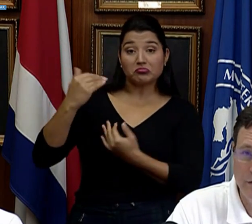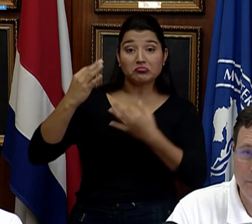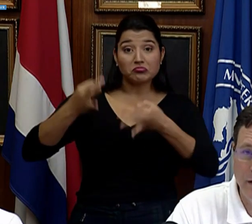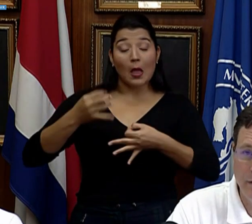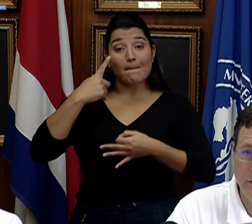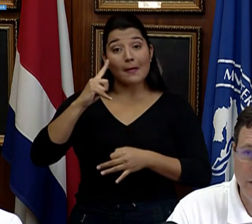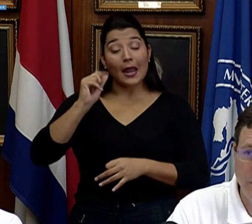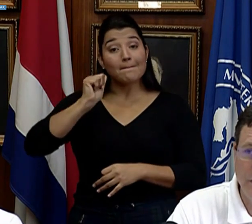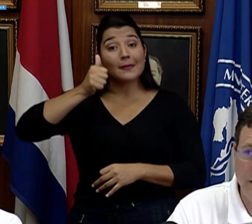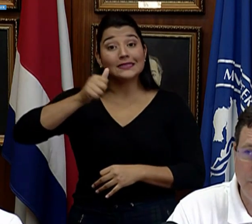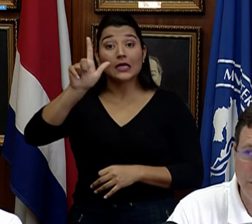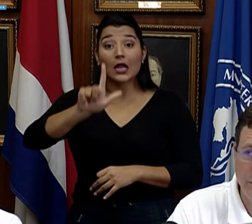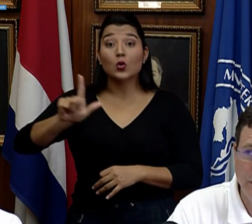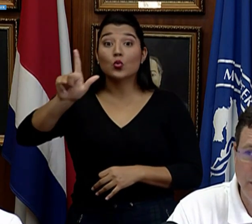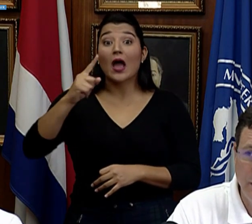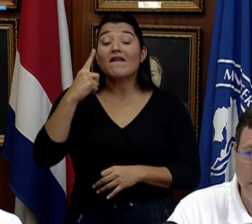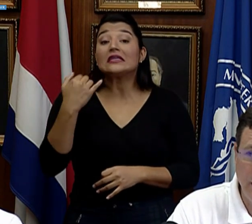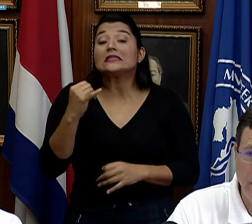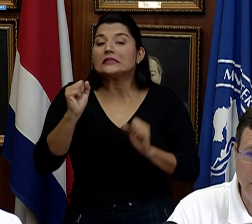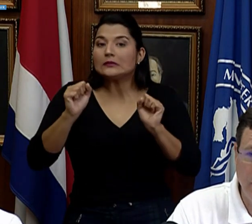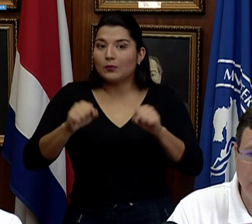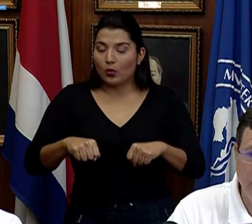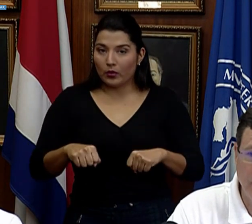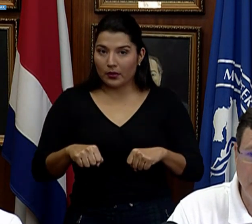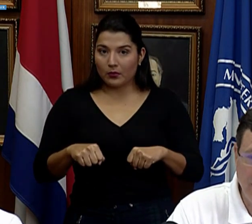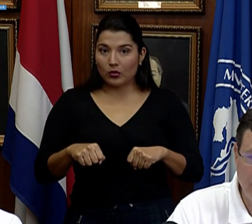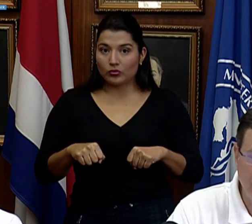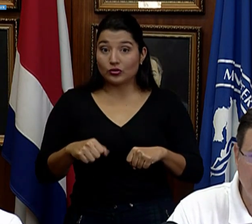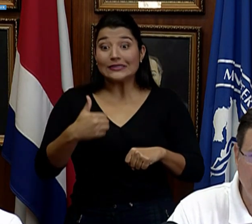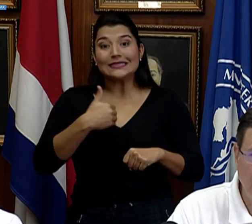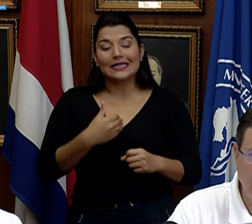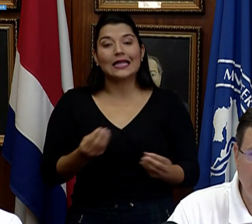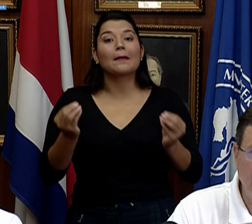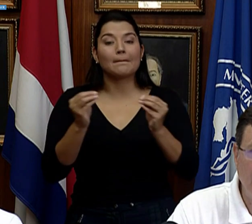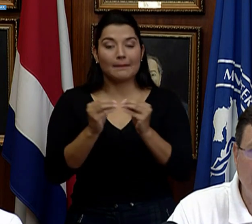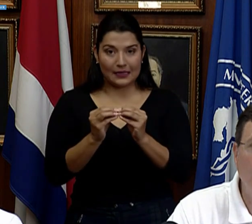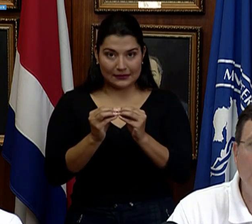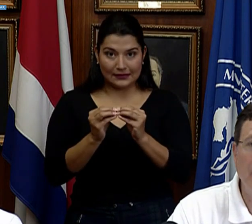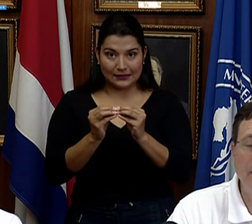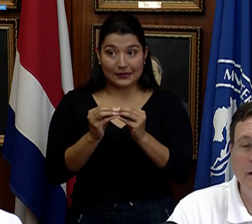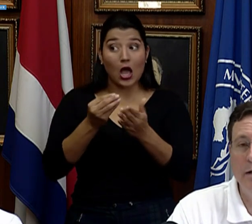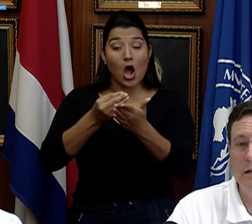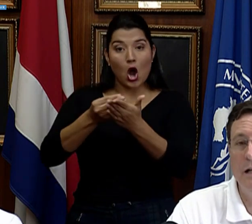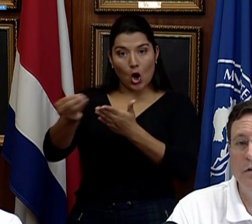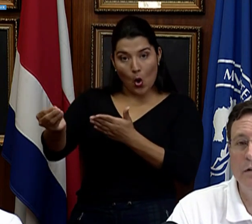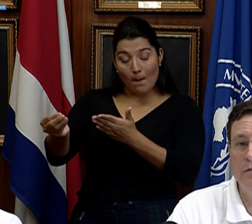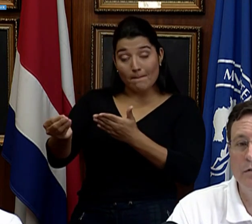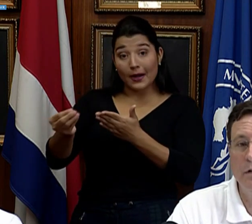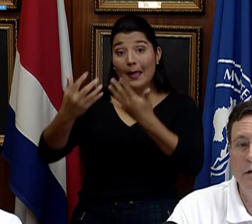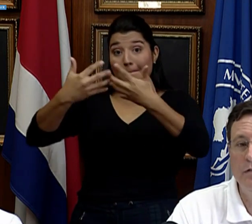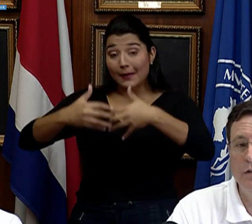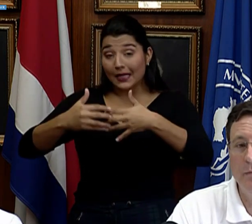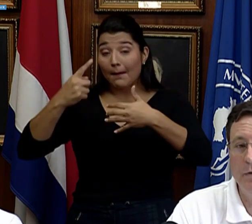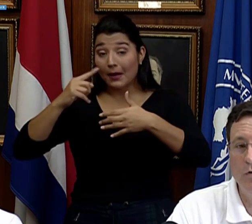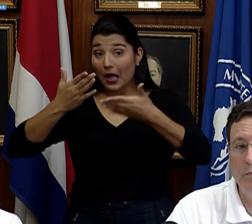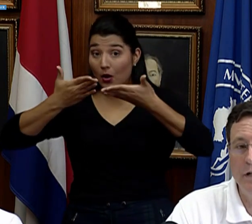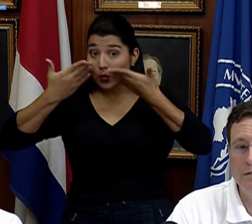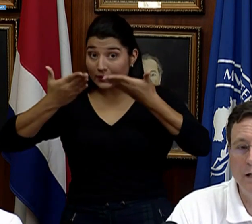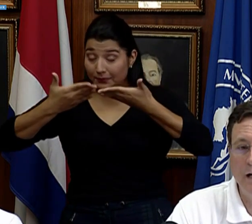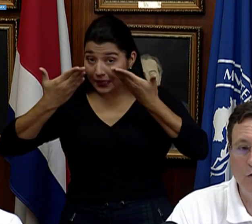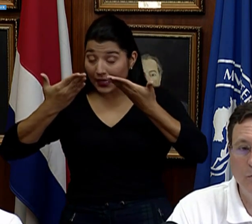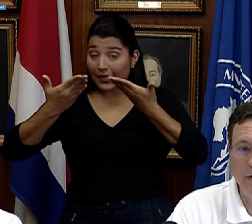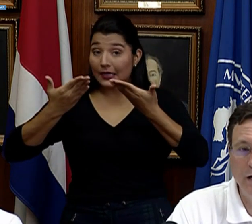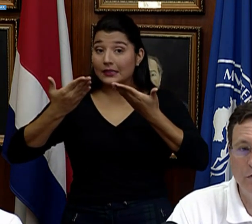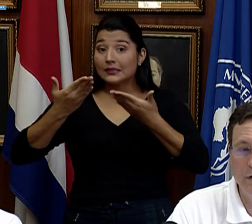lunes para ver si aumentamos más la compra de ventiladores siempre con